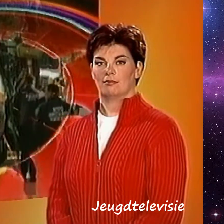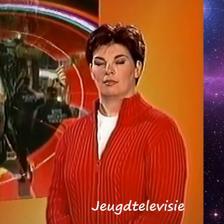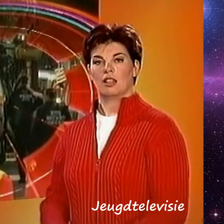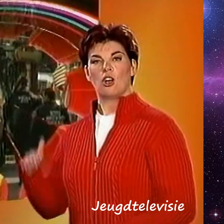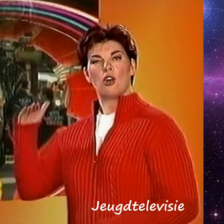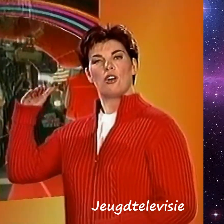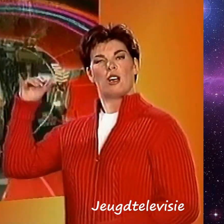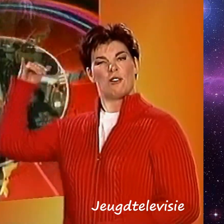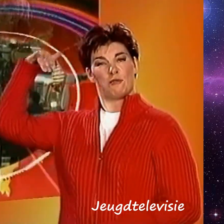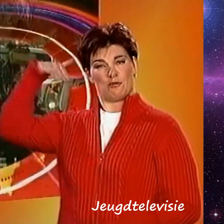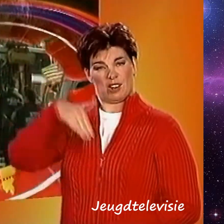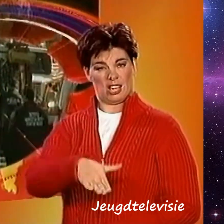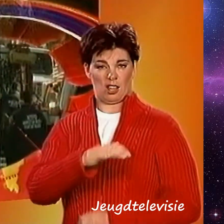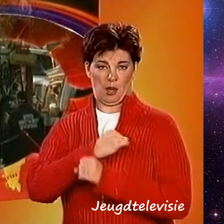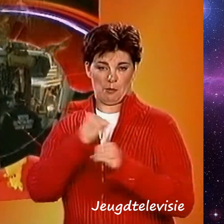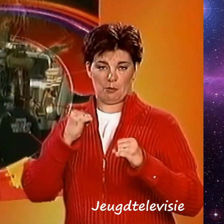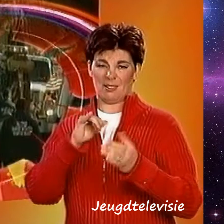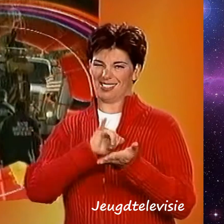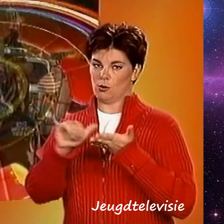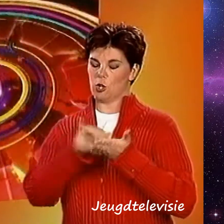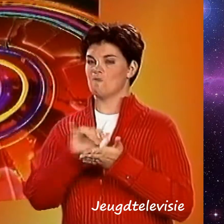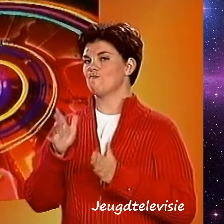Vliegramp New York waarschijnlijk ongeluk